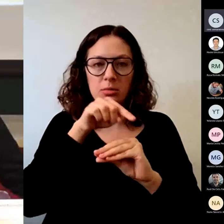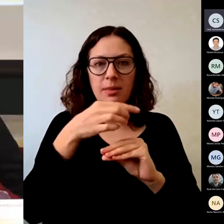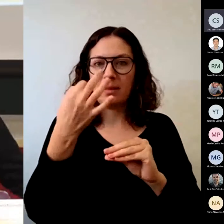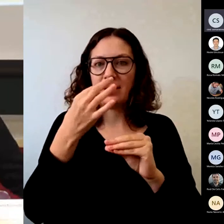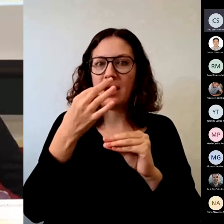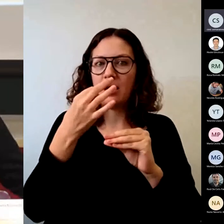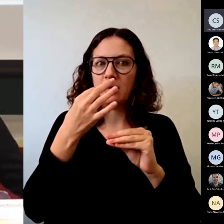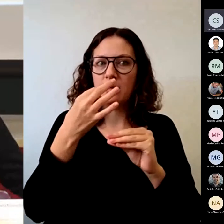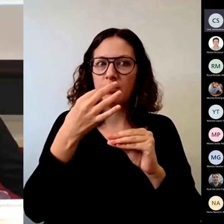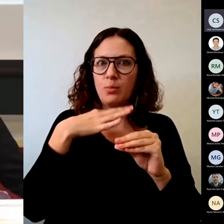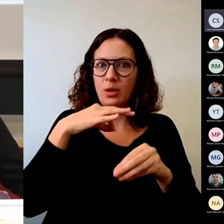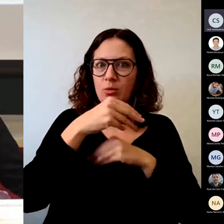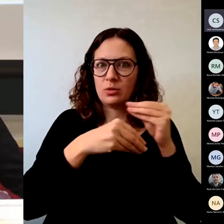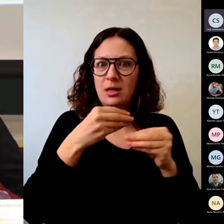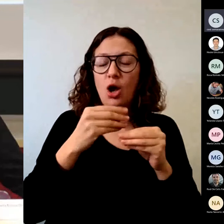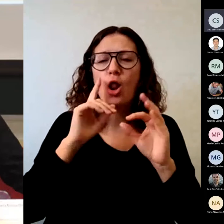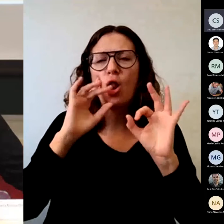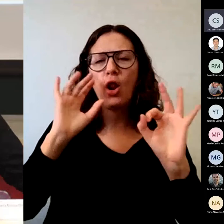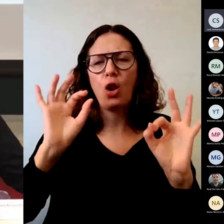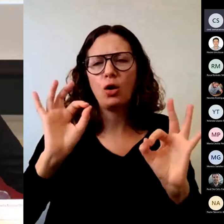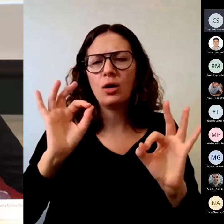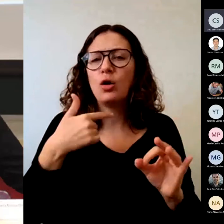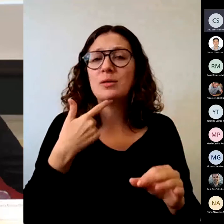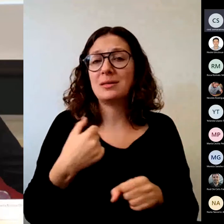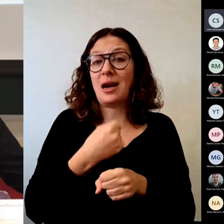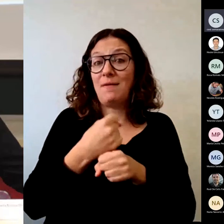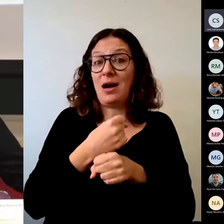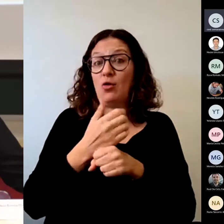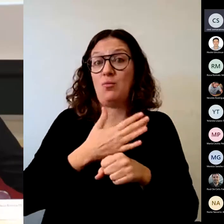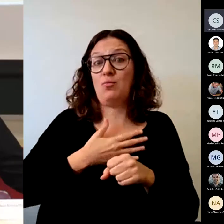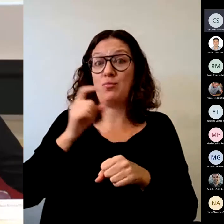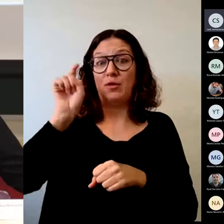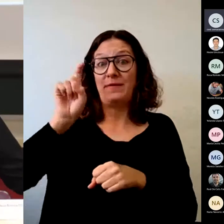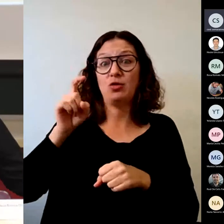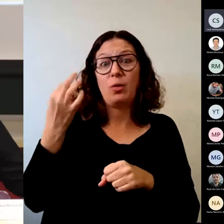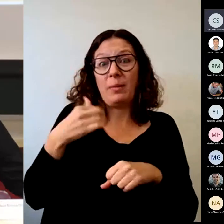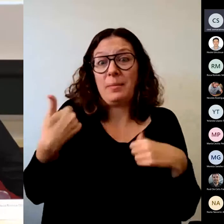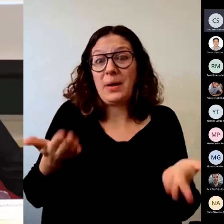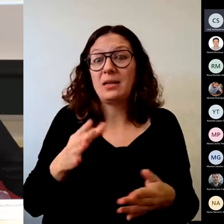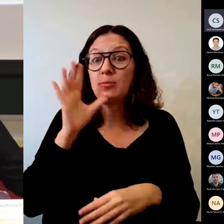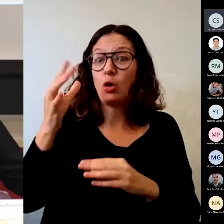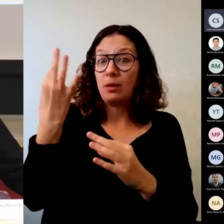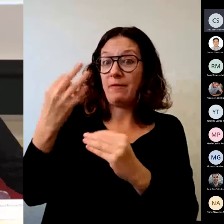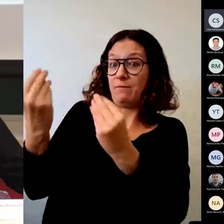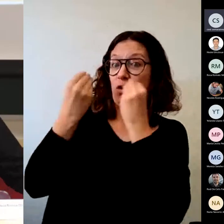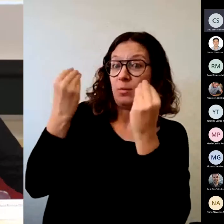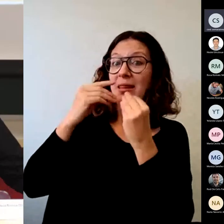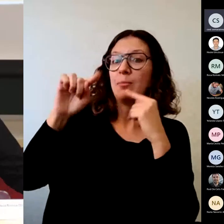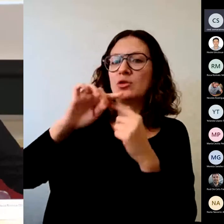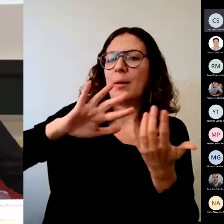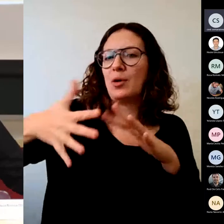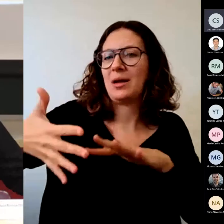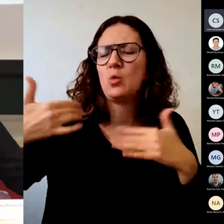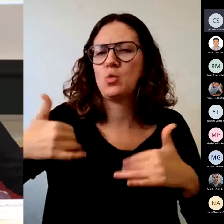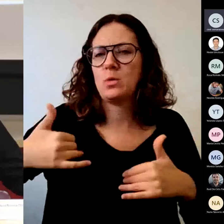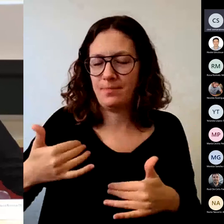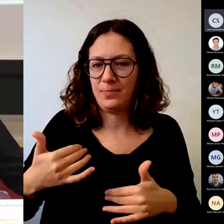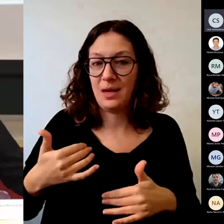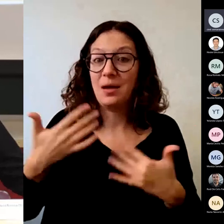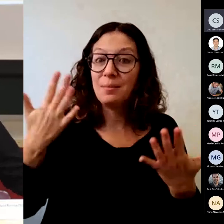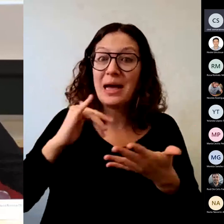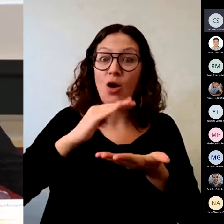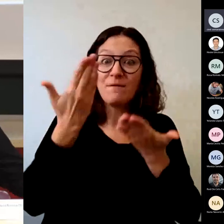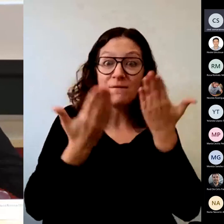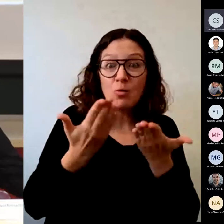una carga de trabajo mayor por parte del profesor tanto de formación como de aplicación pero es que la evaluación tiene un impacto directo en el